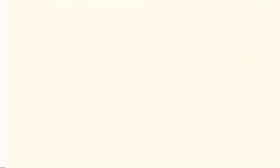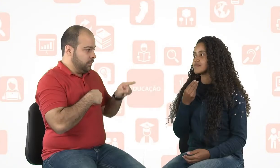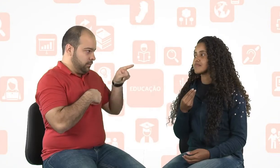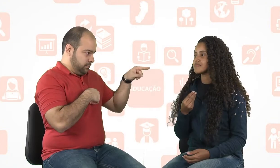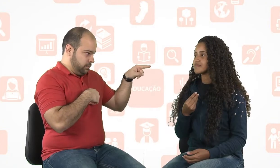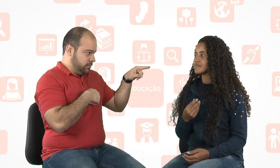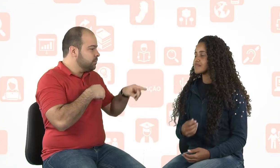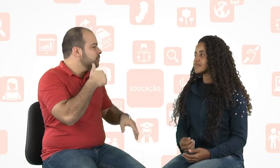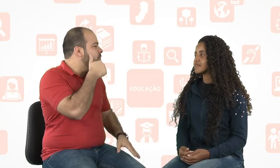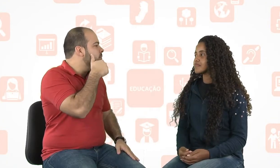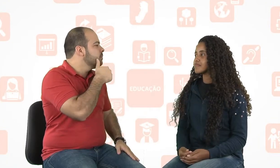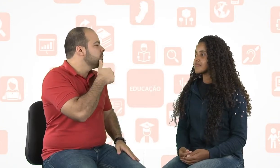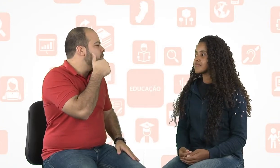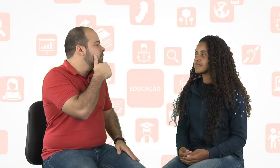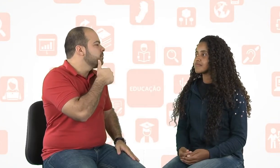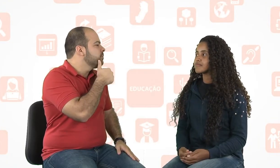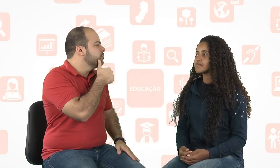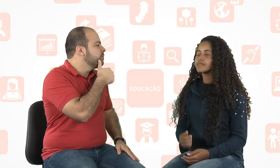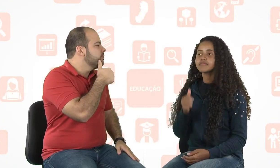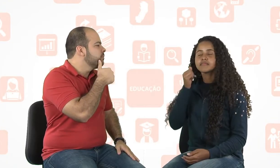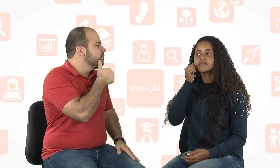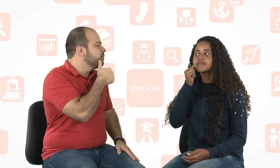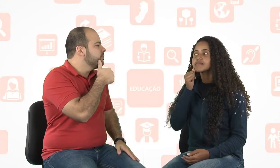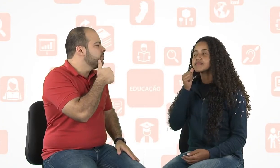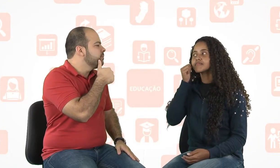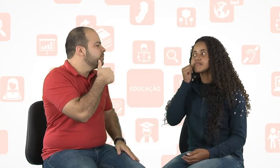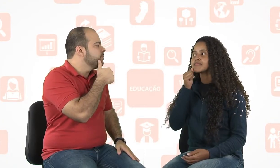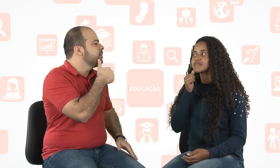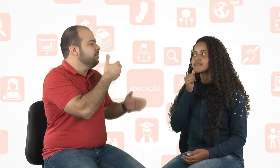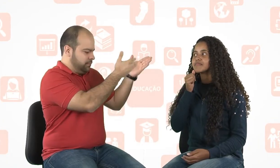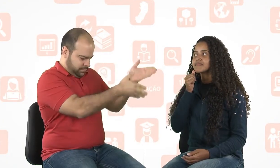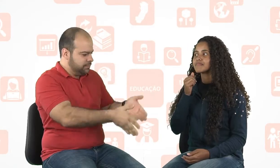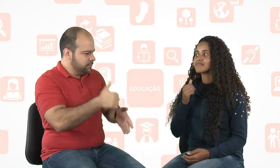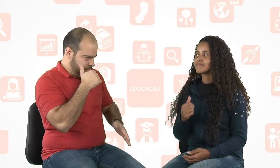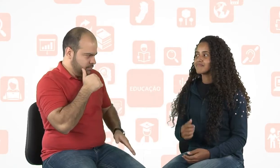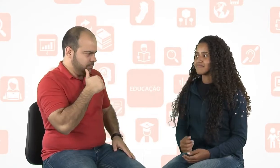Você, mulher. Mulher. Mulher.